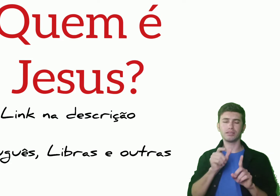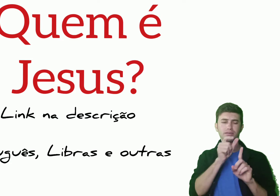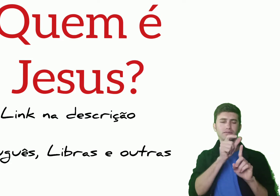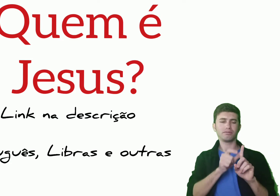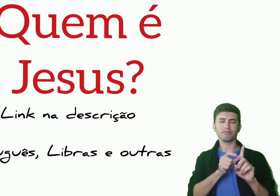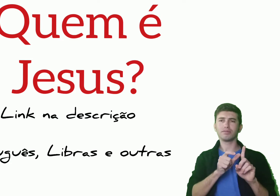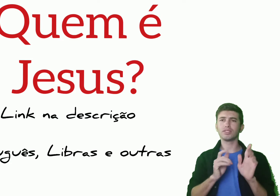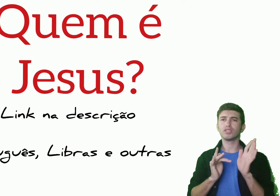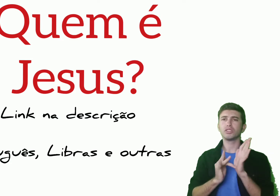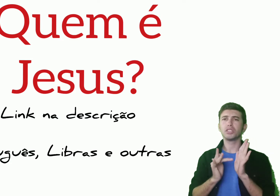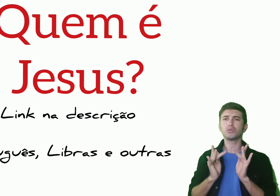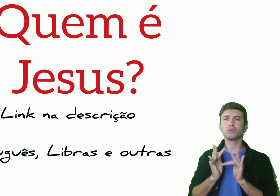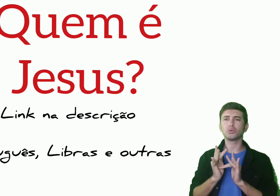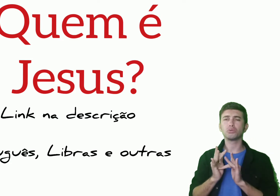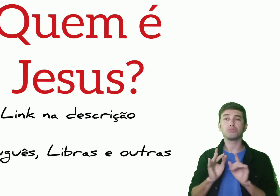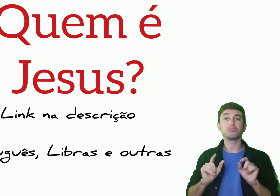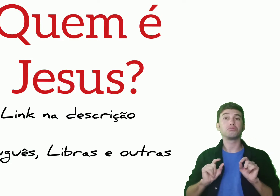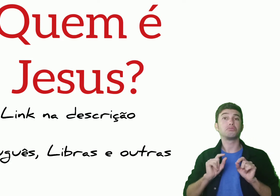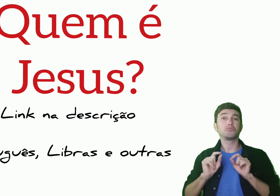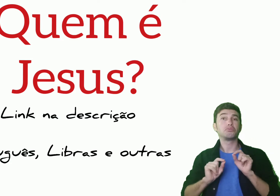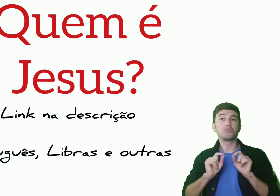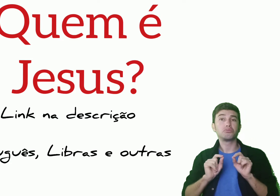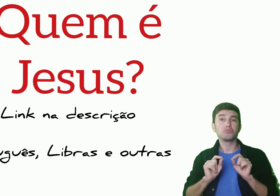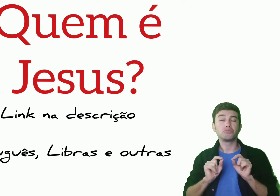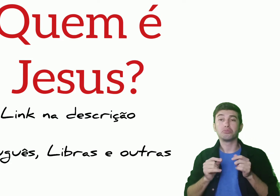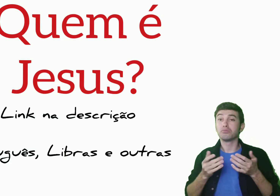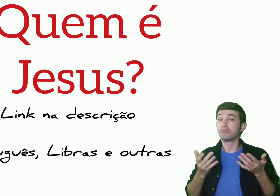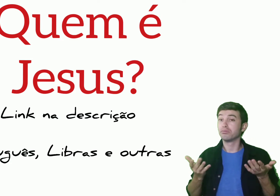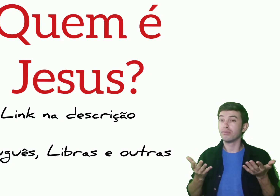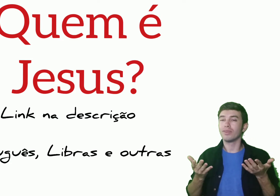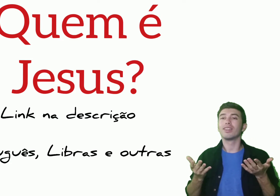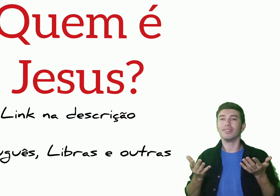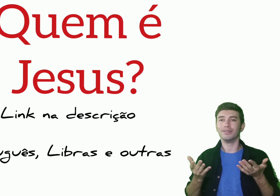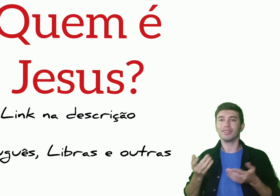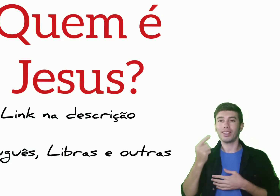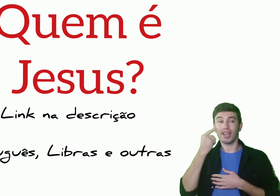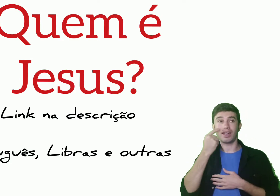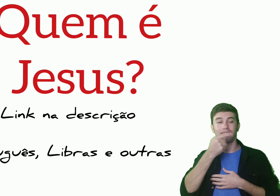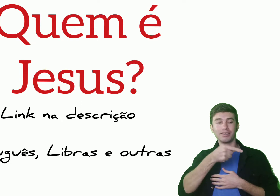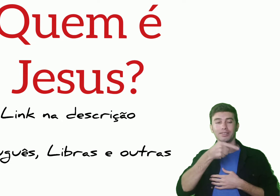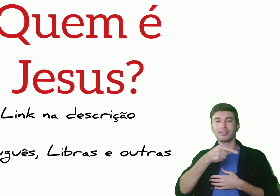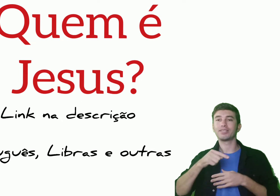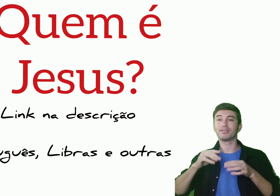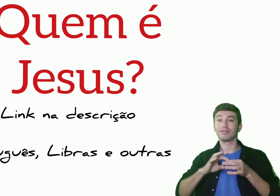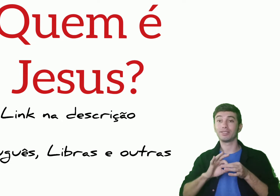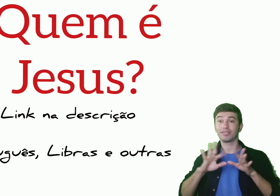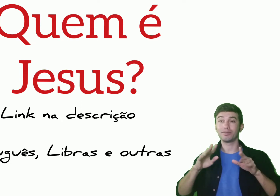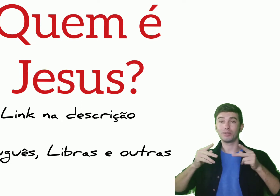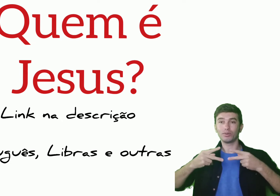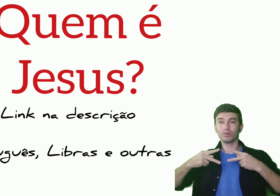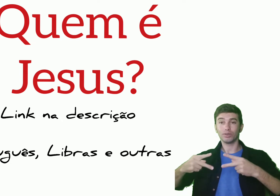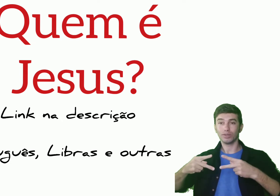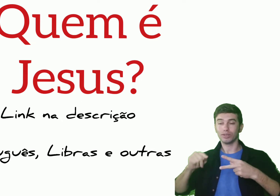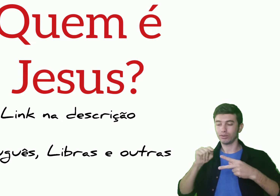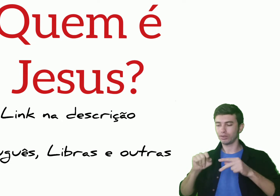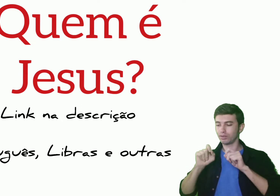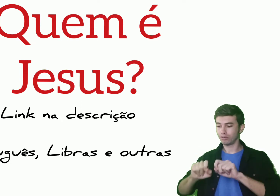é Jesus? Eu vou deixar um link anexado aqui na descrição do vídeo, que vai te mostrar um